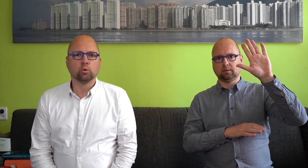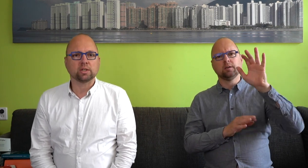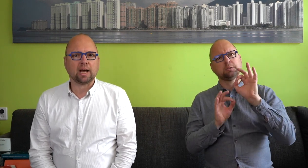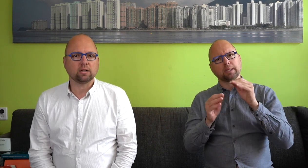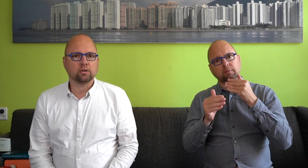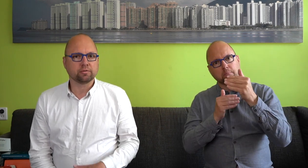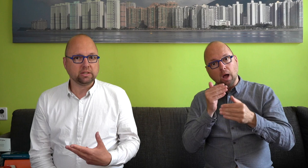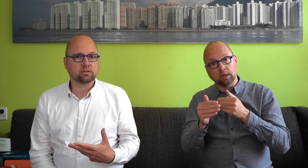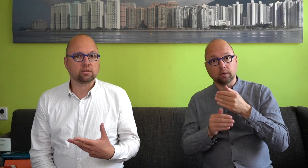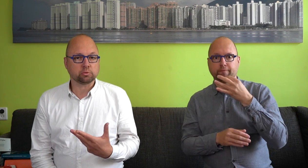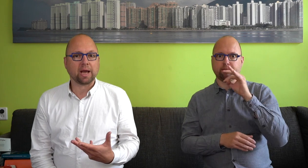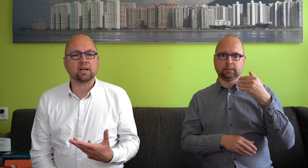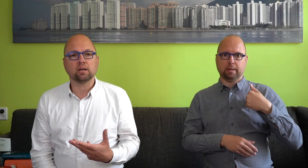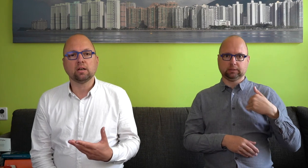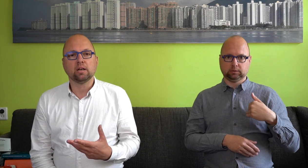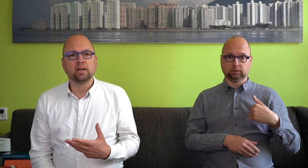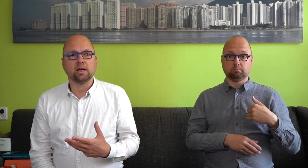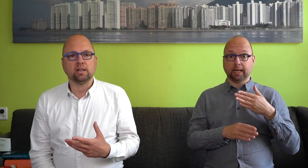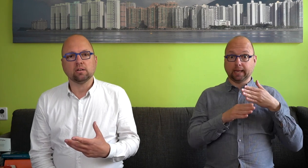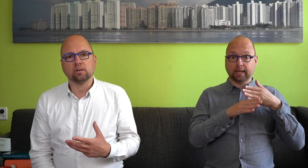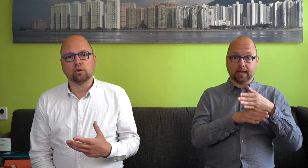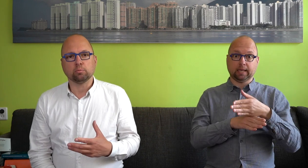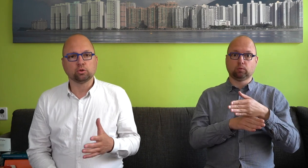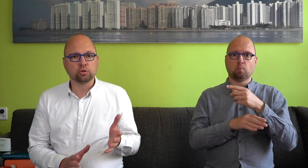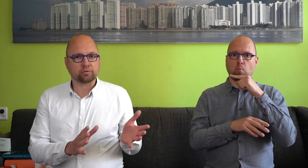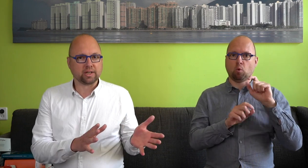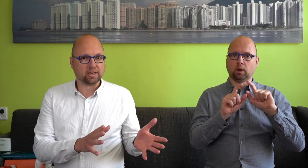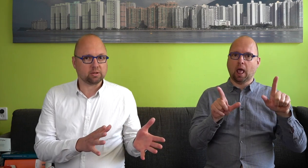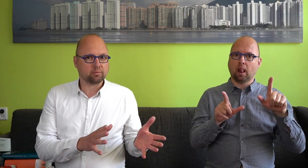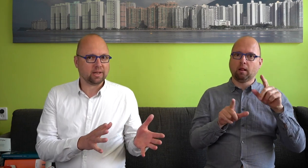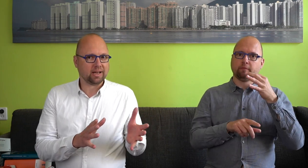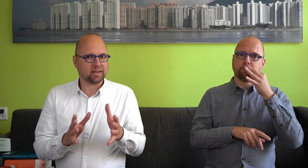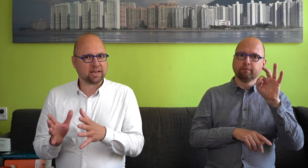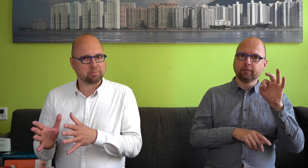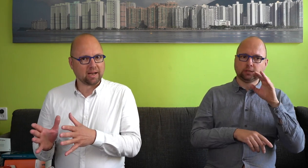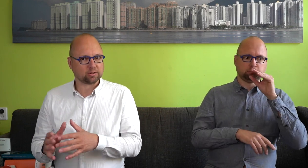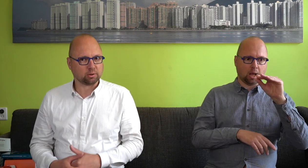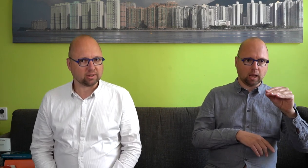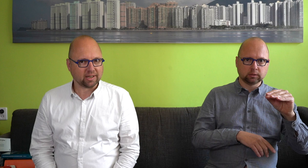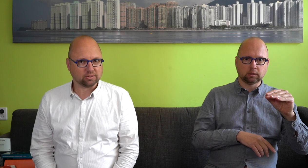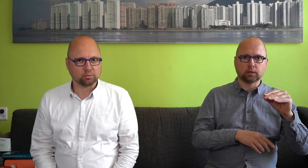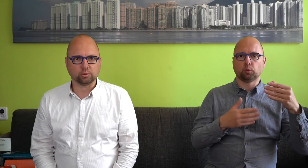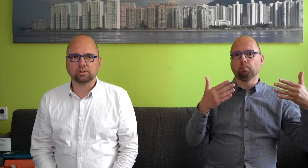moedertaal, het Fries, te spreken in het bestuursverkeer en de rechtspraak, zoals dat heet. Dus,